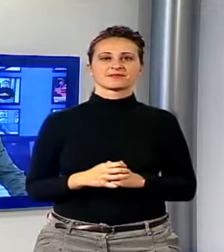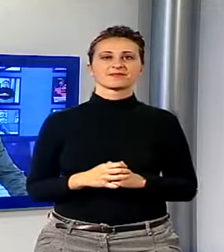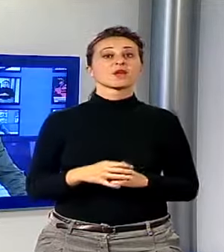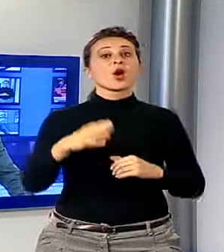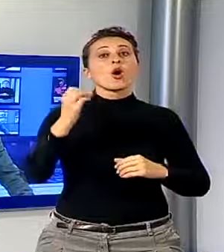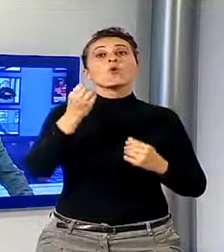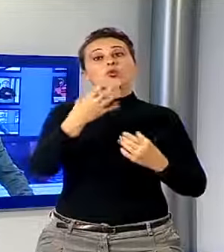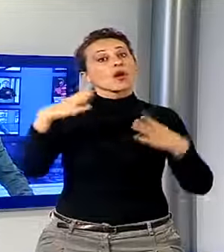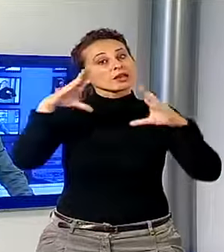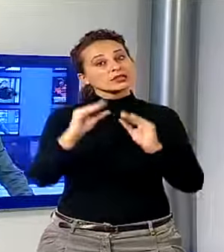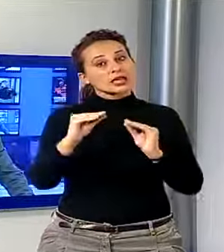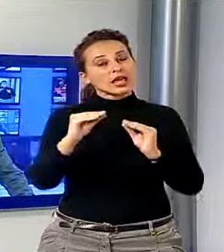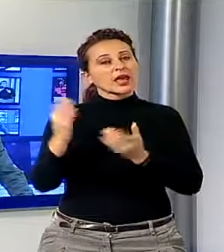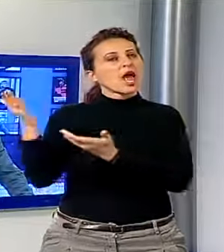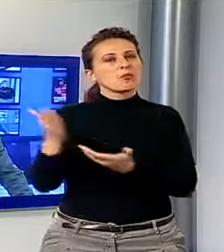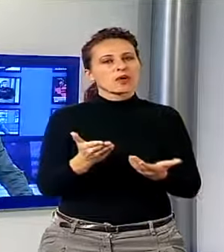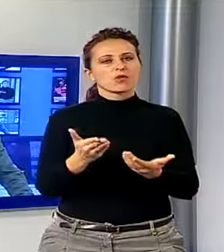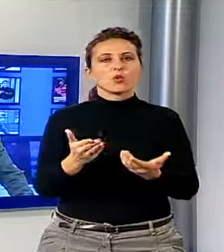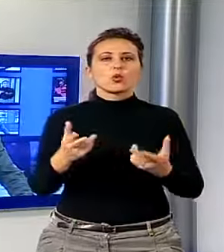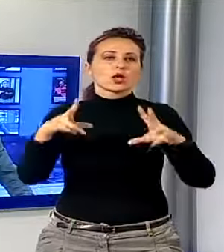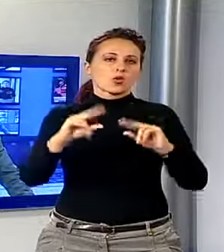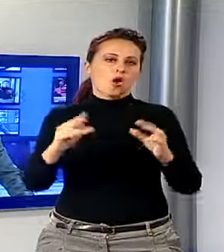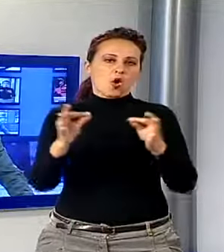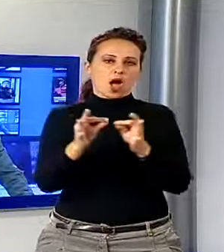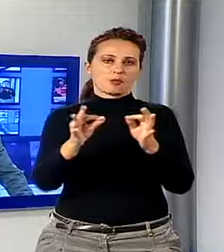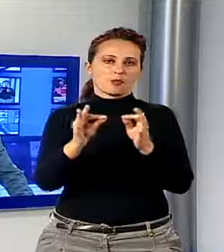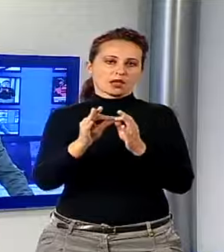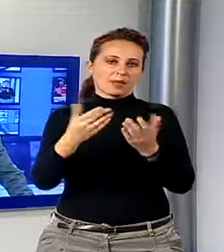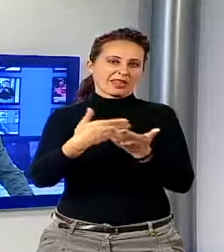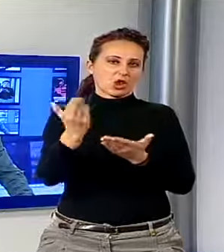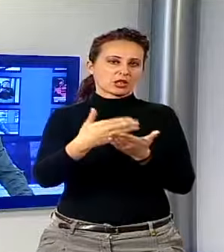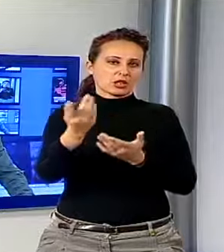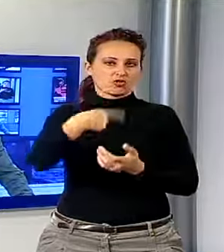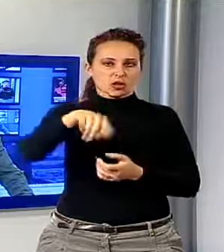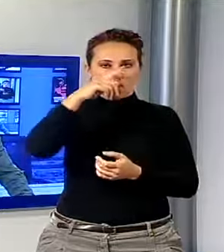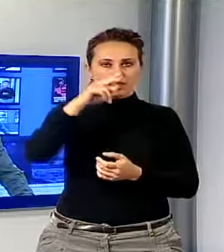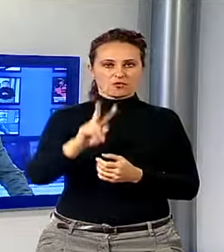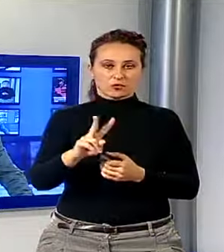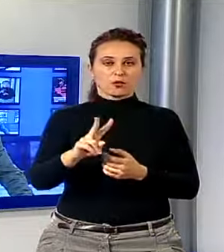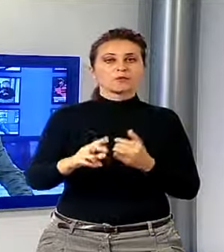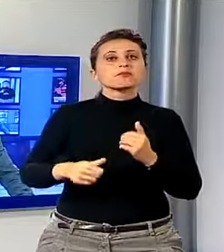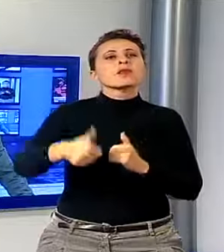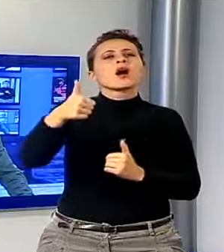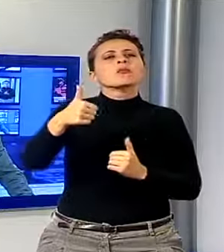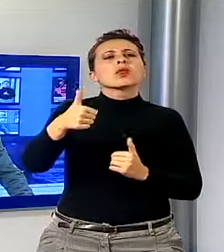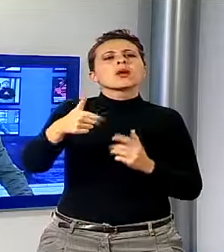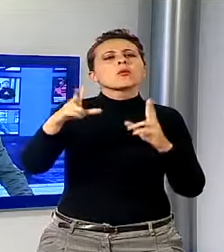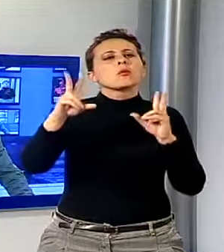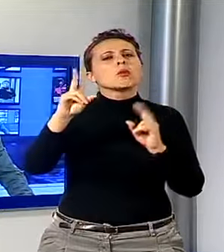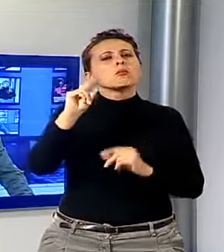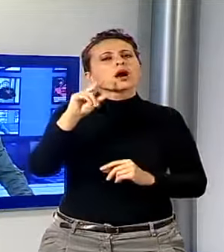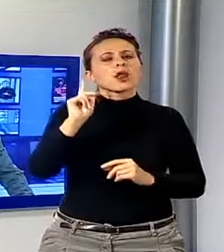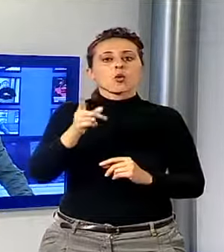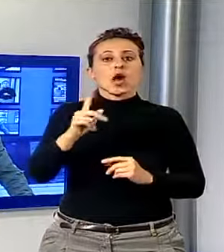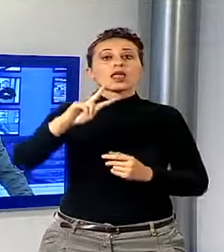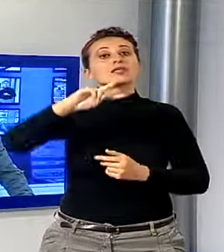Buonasera e ben trovati a questa nuova edizione del TG No. In primo piano la seconda udienza del processo